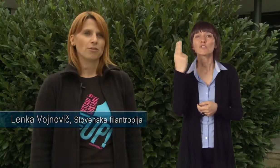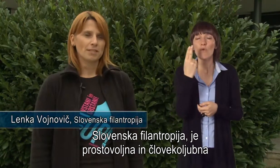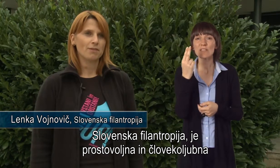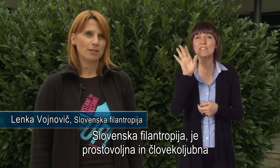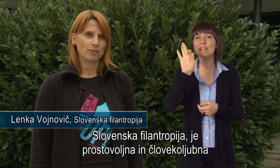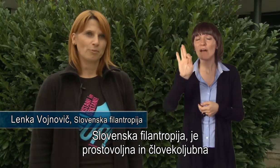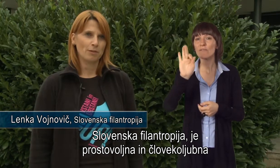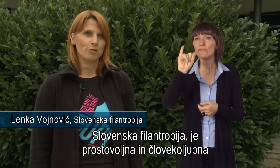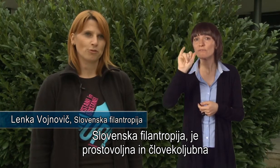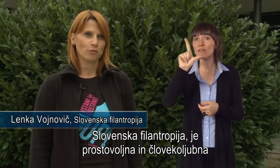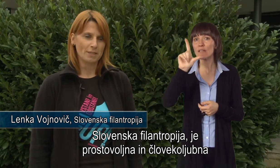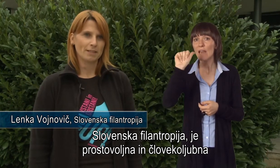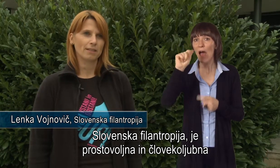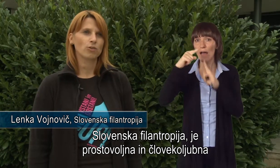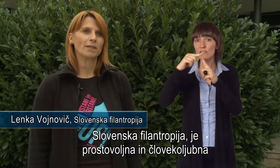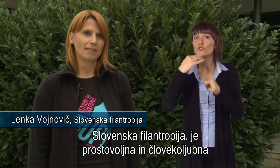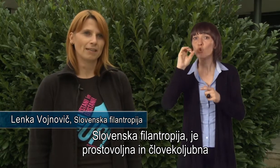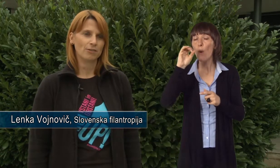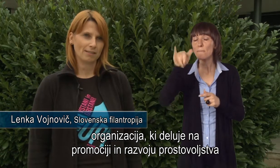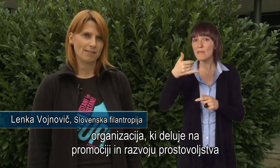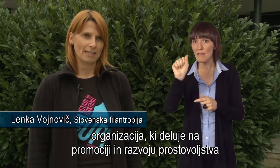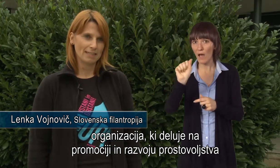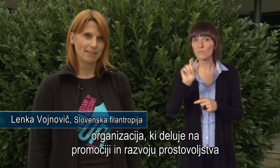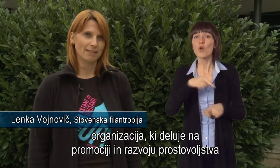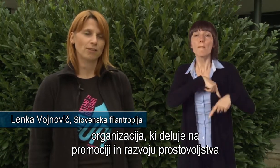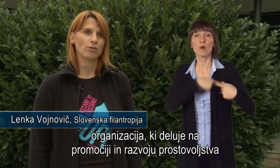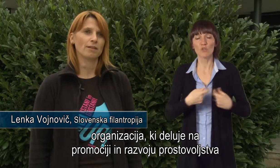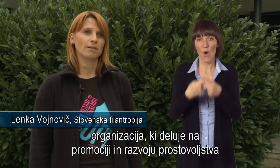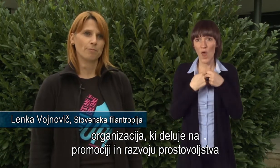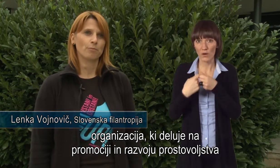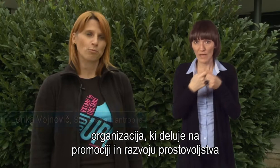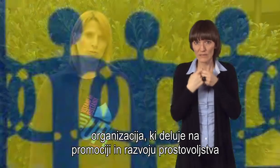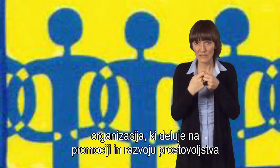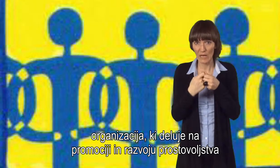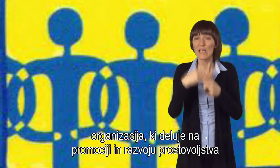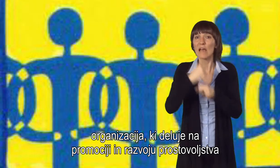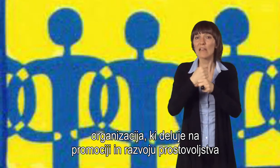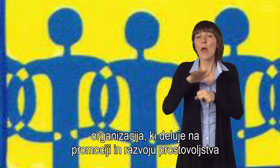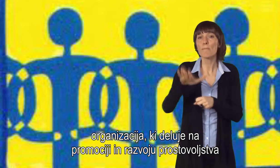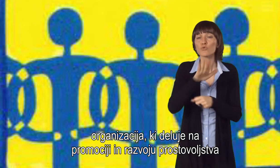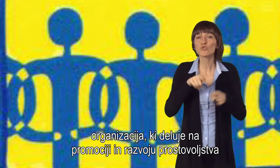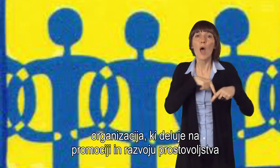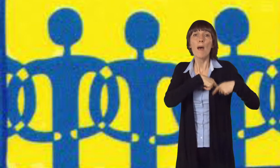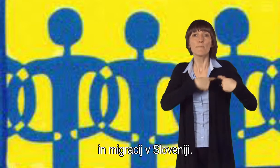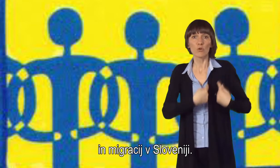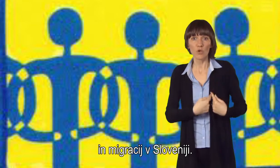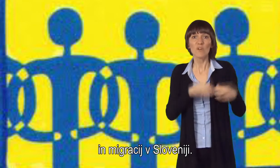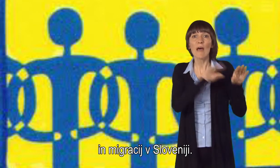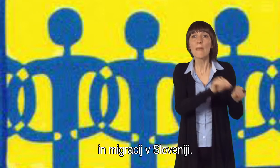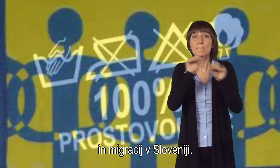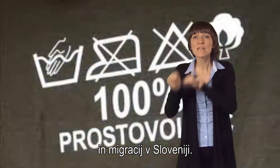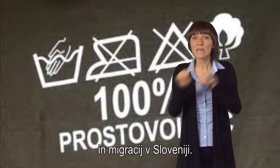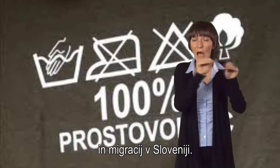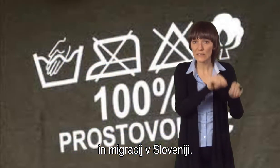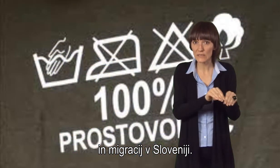Slovenska filantropija je prostovoljska in humanitarna organizacija, ki deluje na promociji in razvoju prostovoljstva in tudi na področju